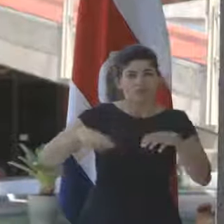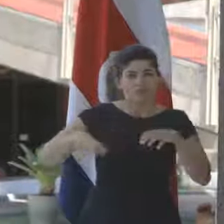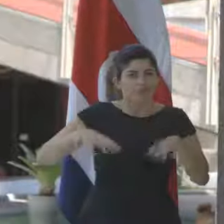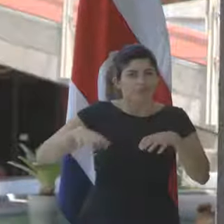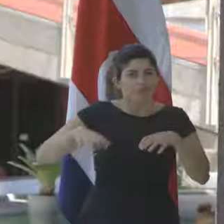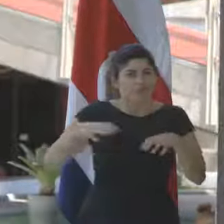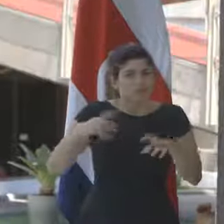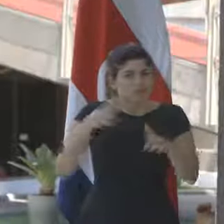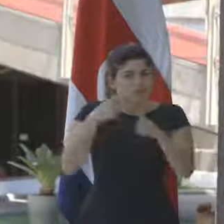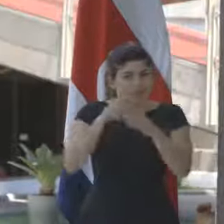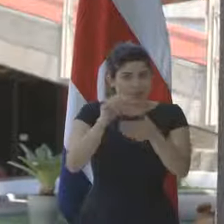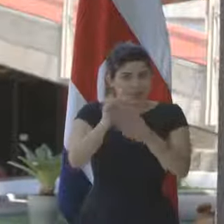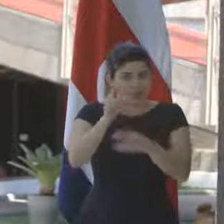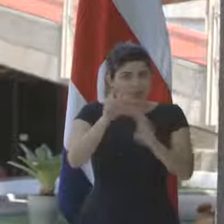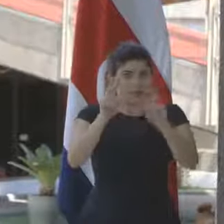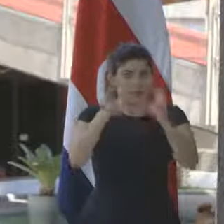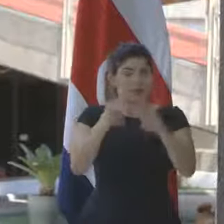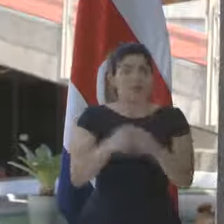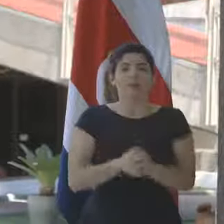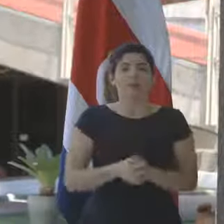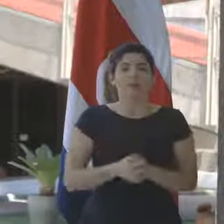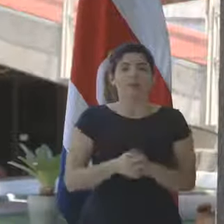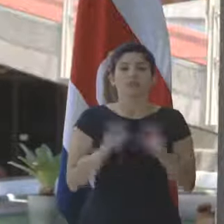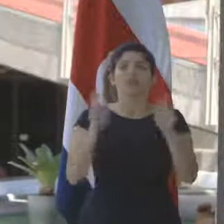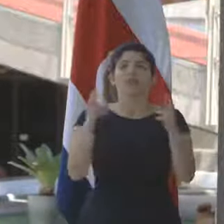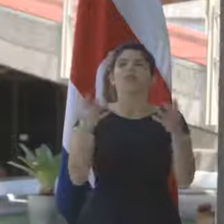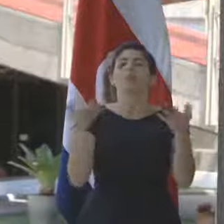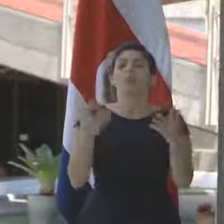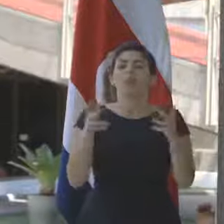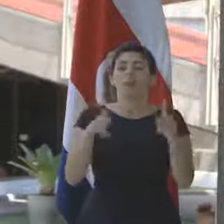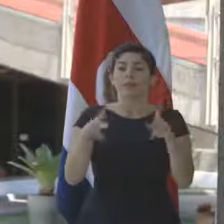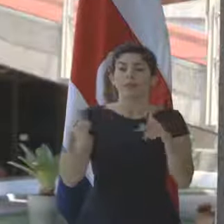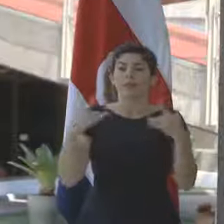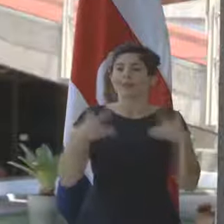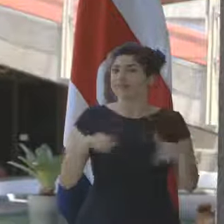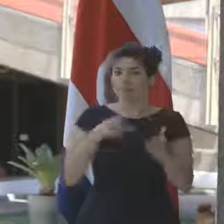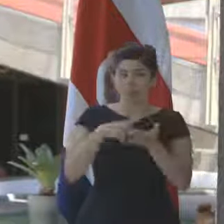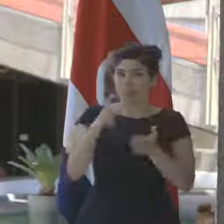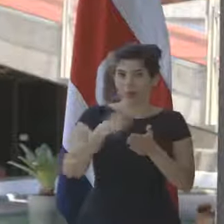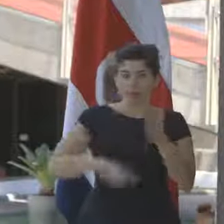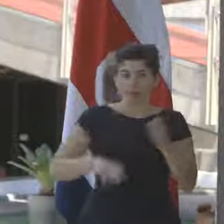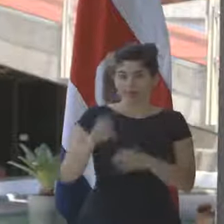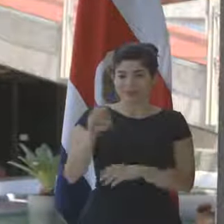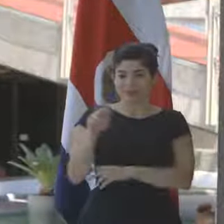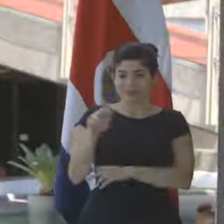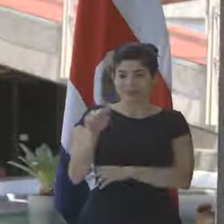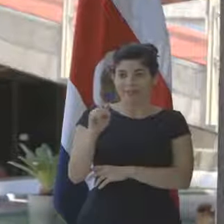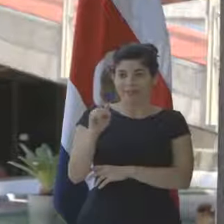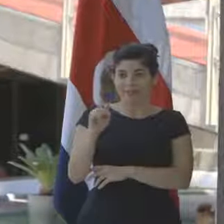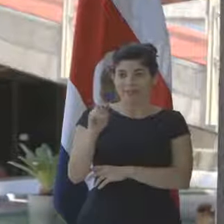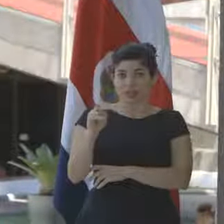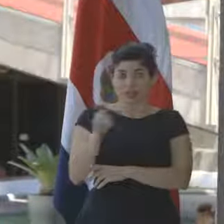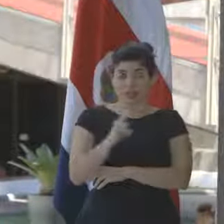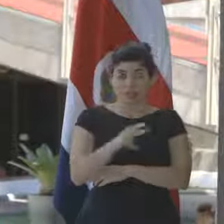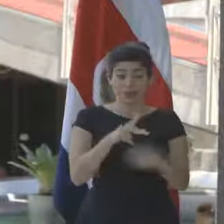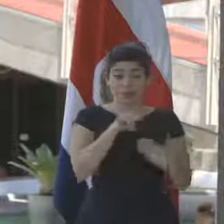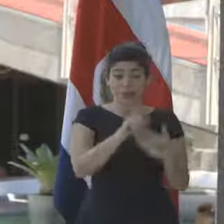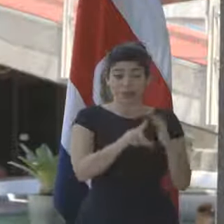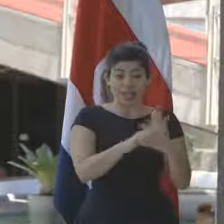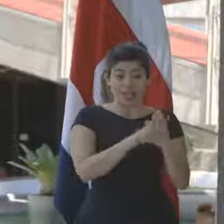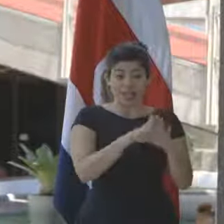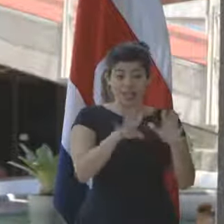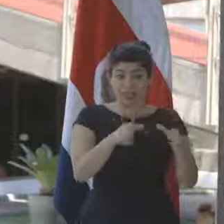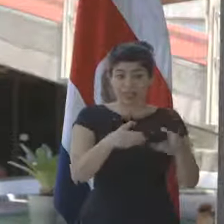en ese sentido en materia de evasión. El mismo proyecto de ley que está en la corriente